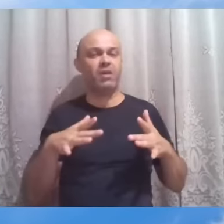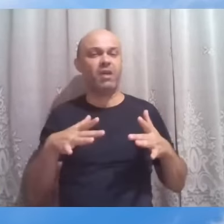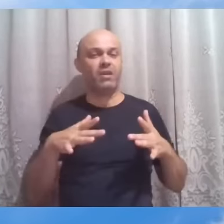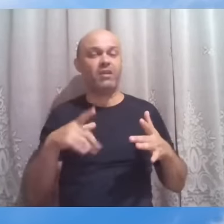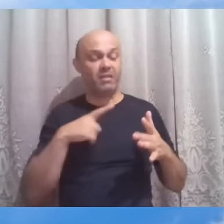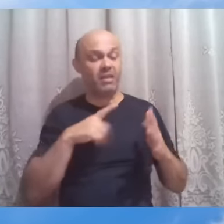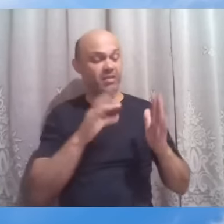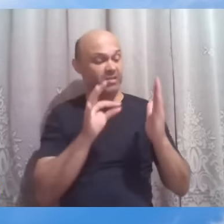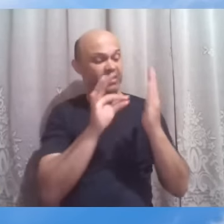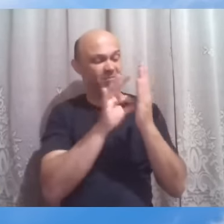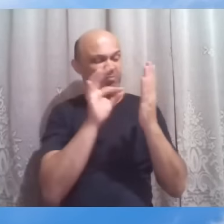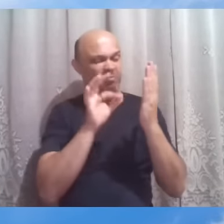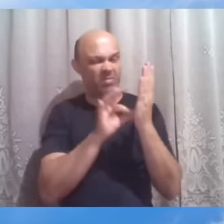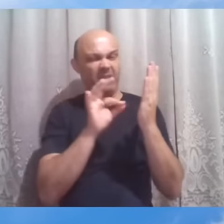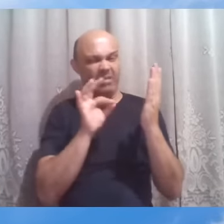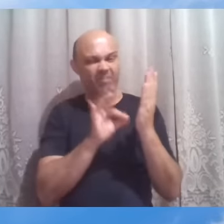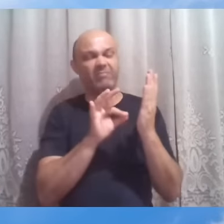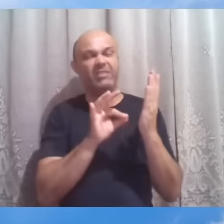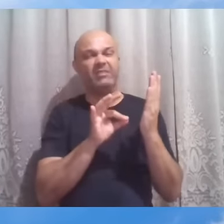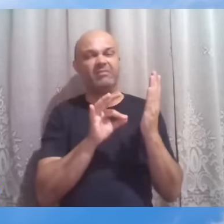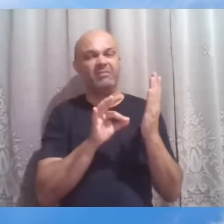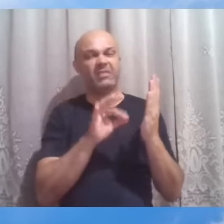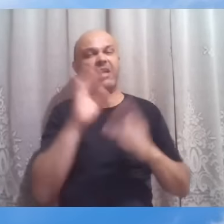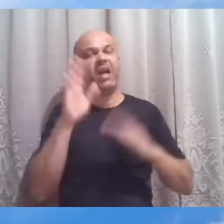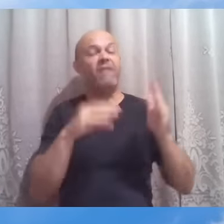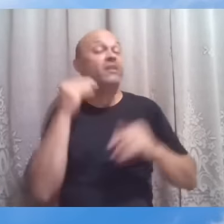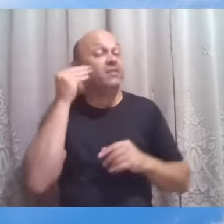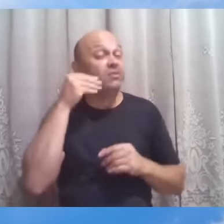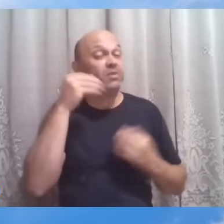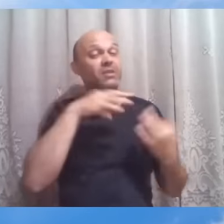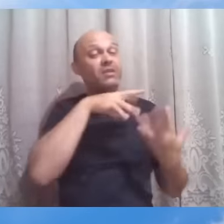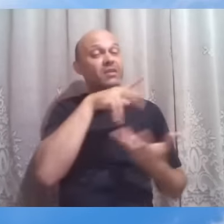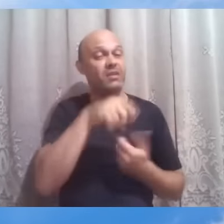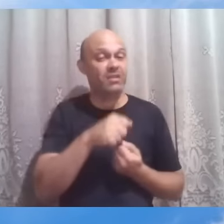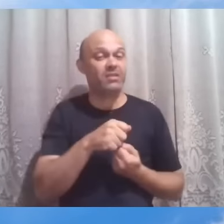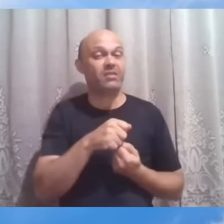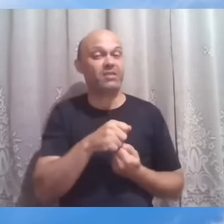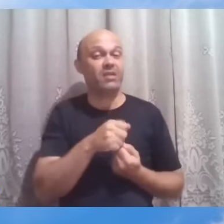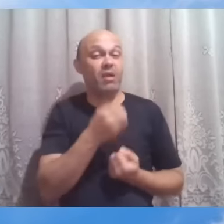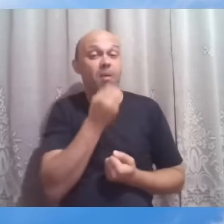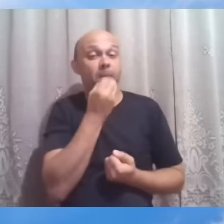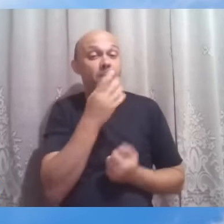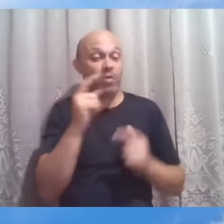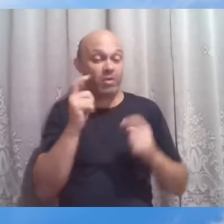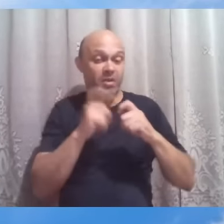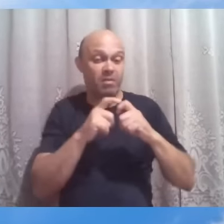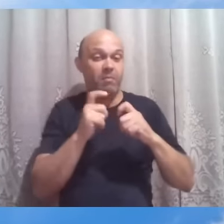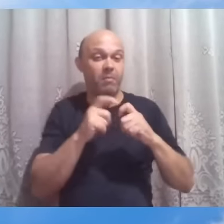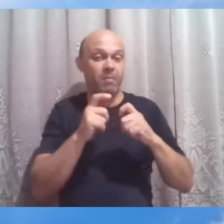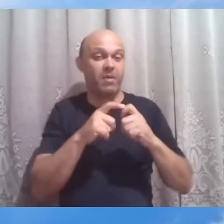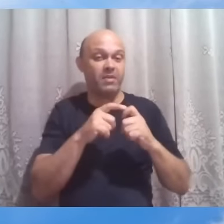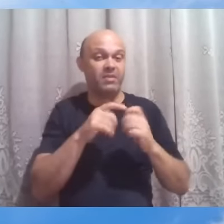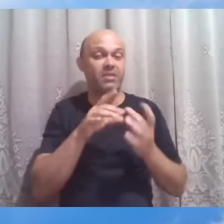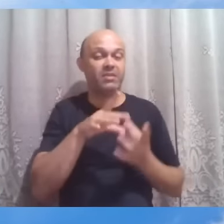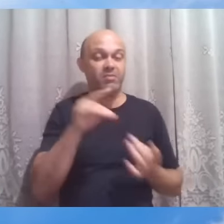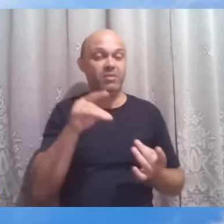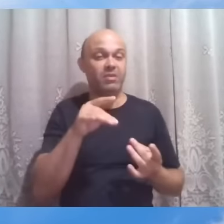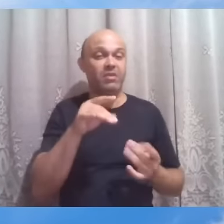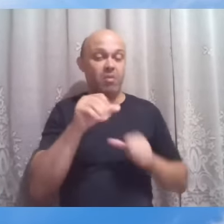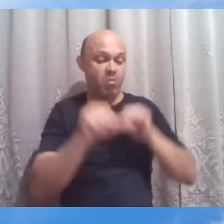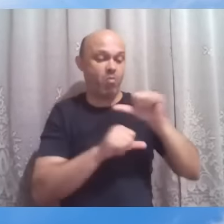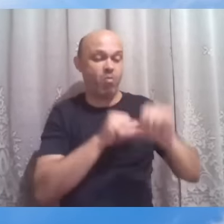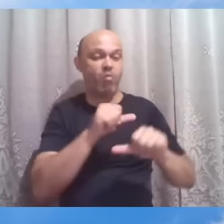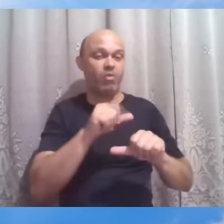e em muitas circunstâncias da experiência terrestre, as bênçãos da medicina celestial se transformam temporariamente em feridas